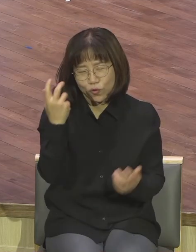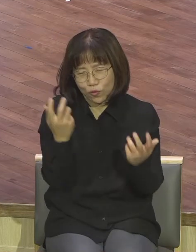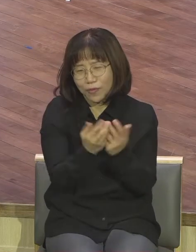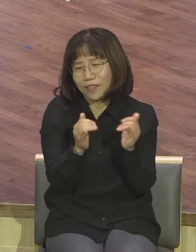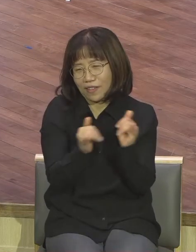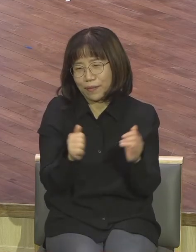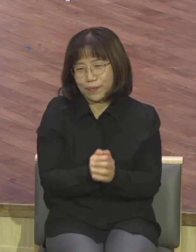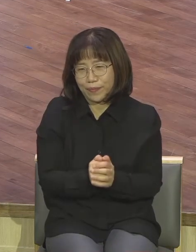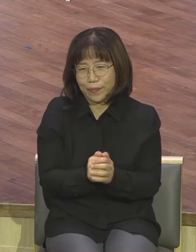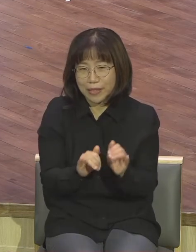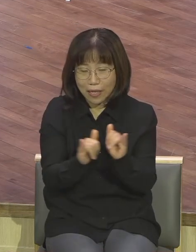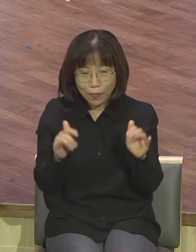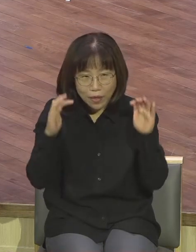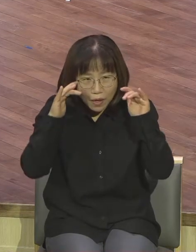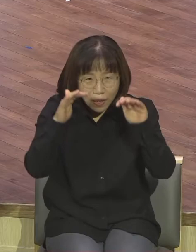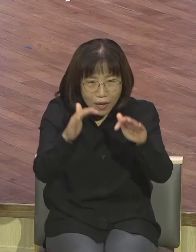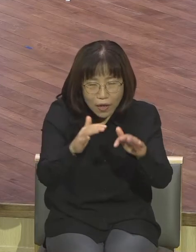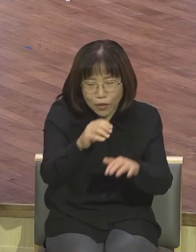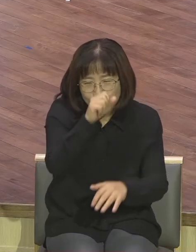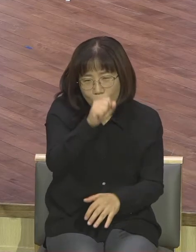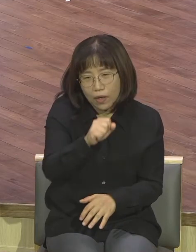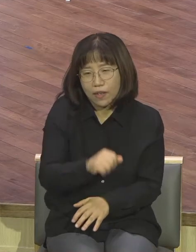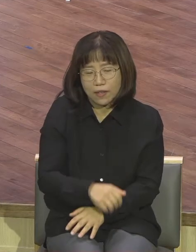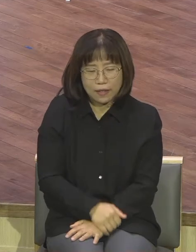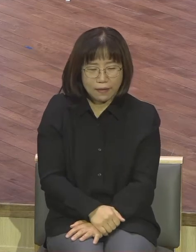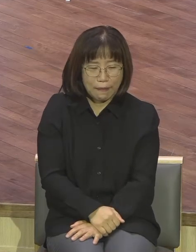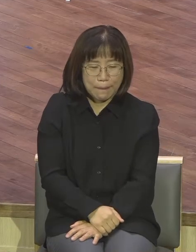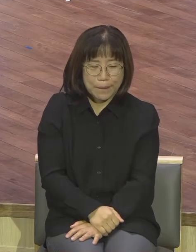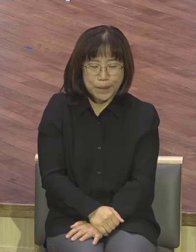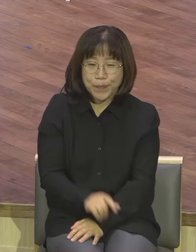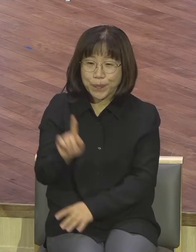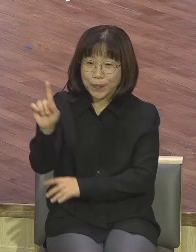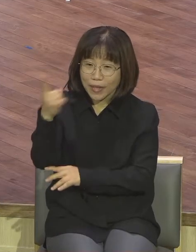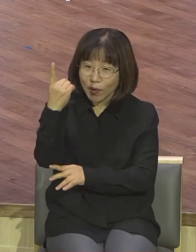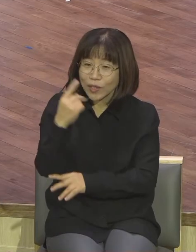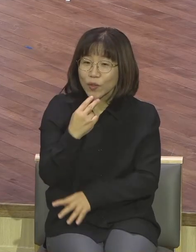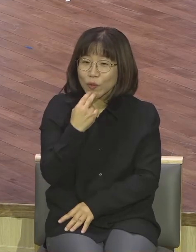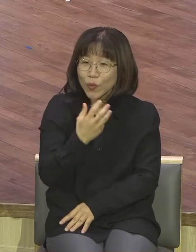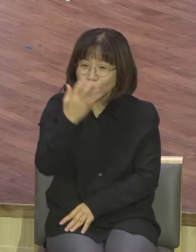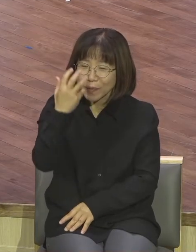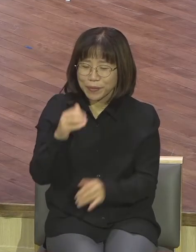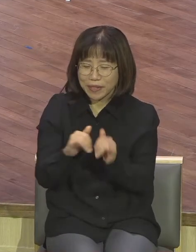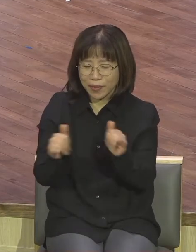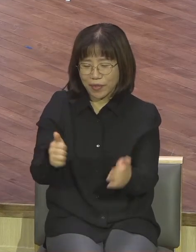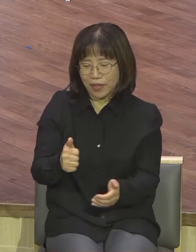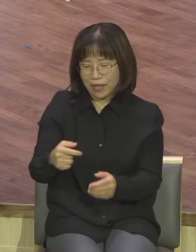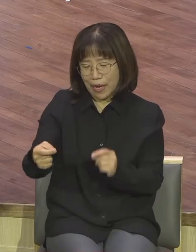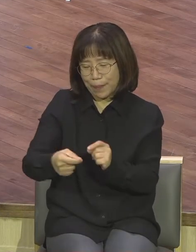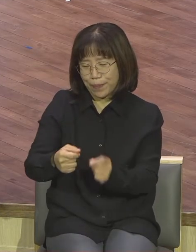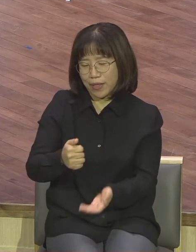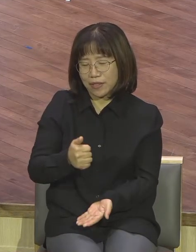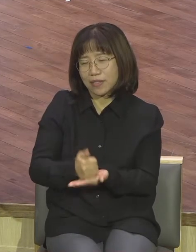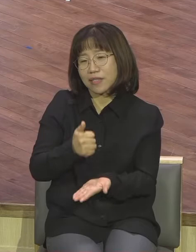어떤 변명도 통하지 않습니다 다윗 요셉 모든 사람을 칭찬받아요 아시겠어요